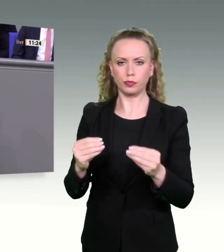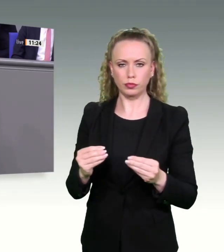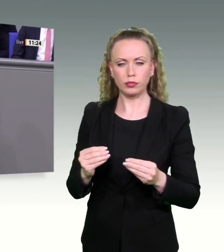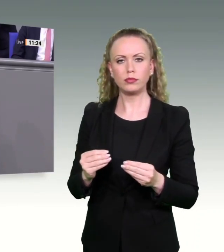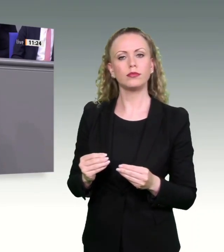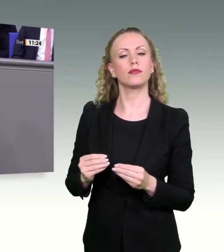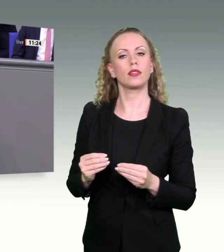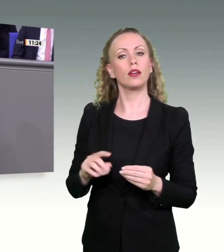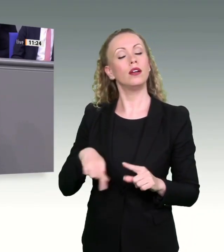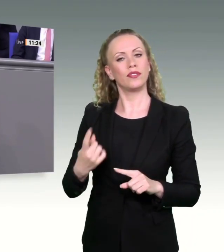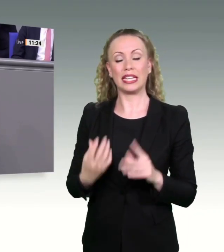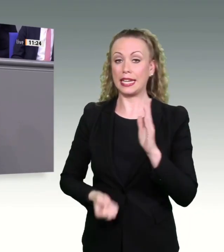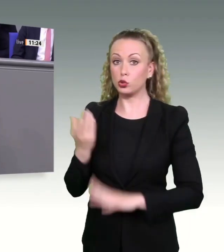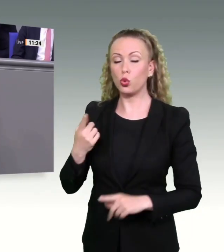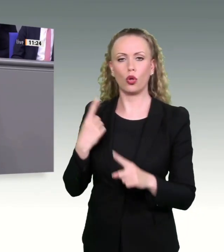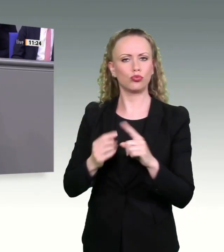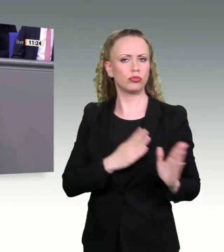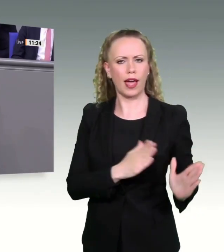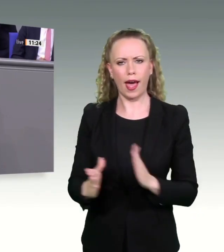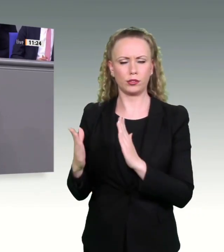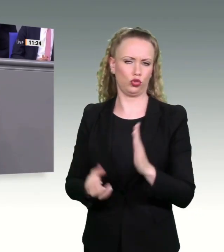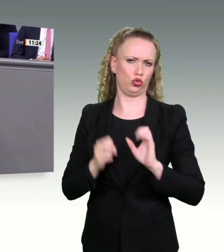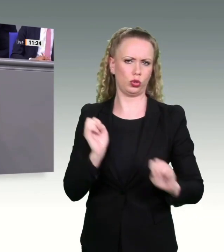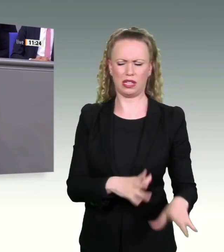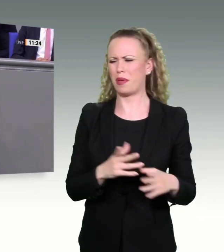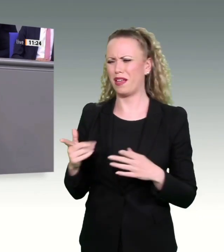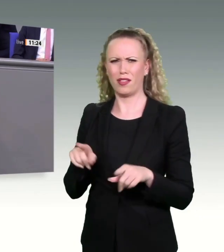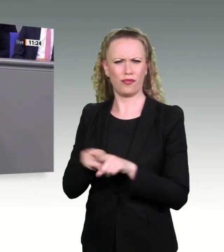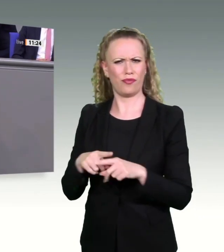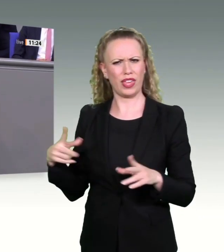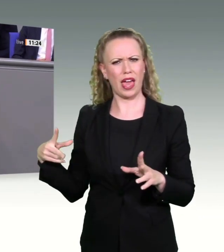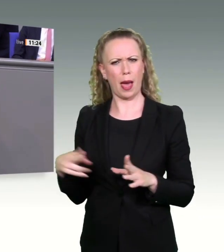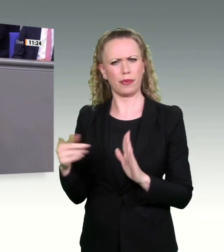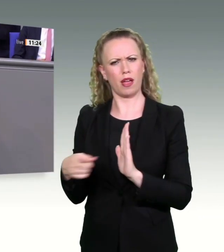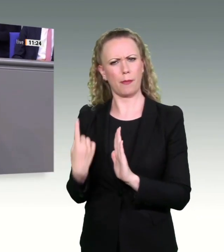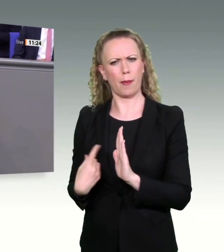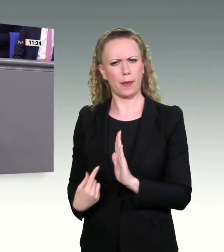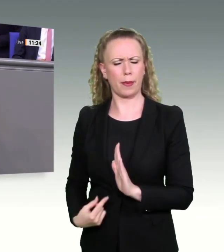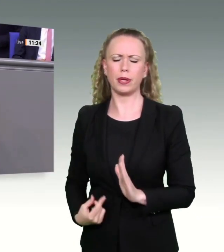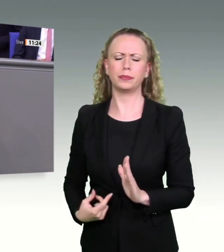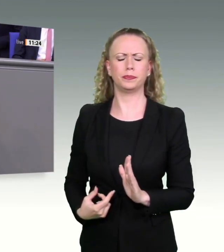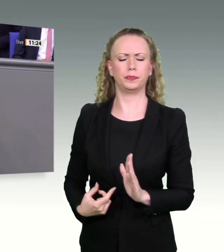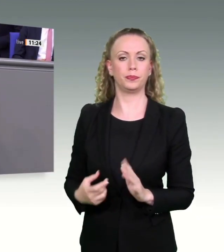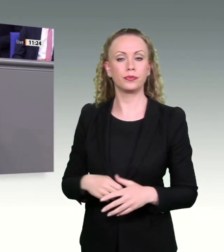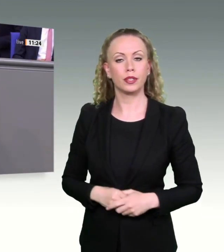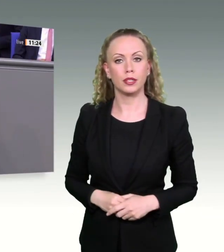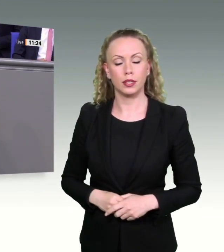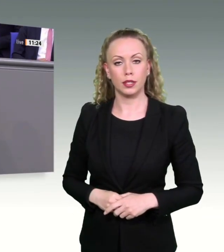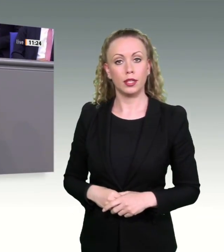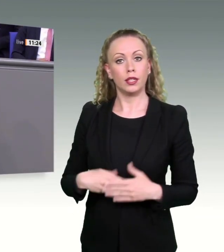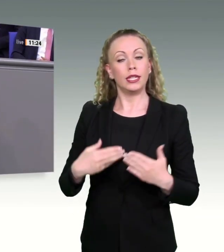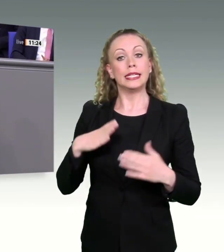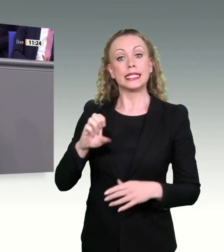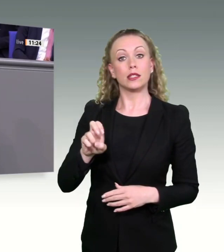Artenschutz. Wir nennen das kastrierter Natur- und Artenschutz. Des Weiteren möchten CDU und CSU das